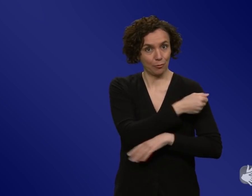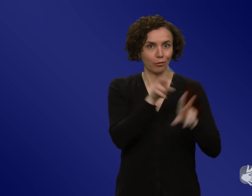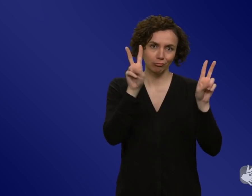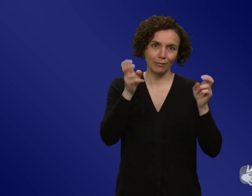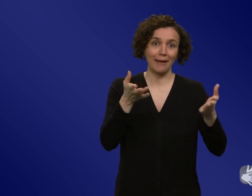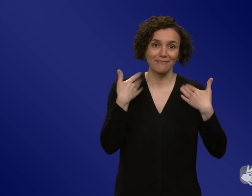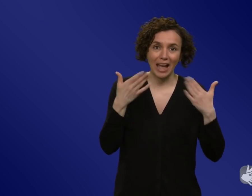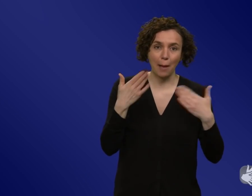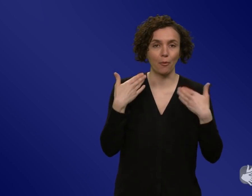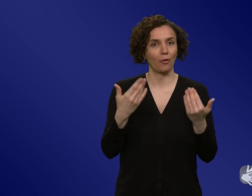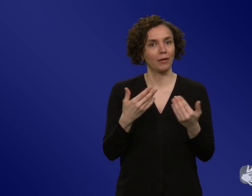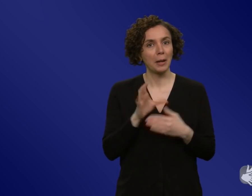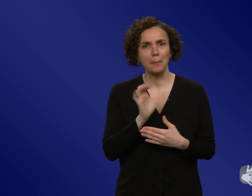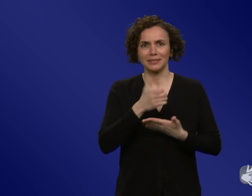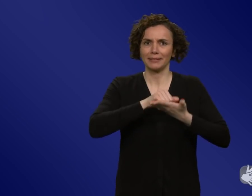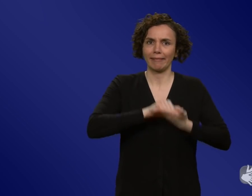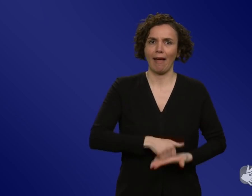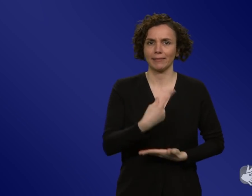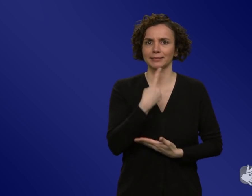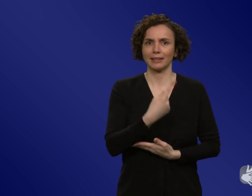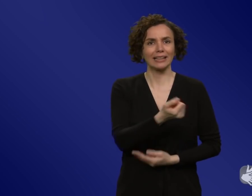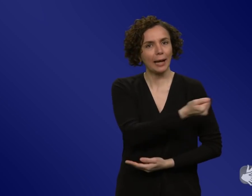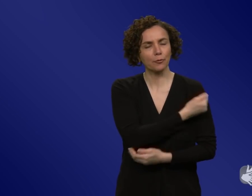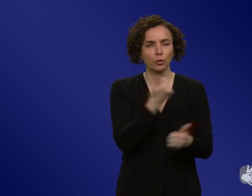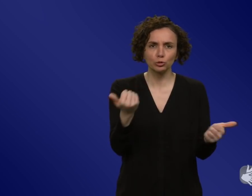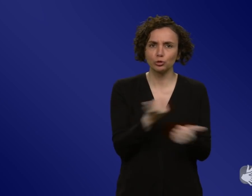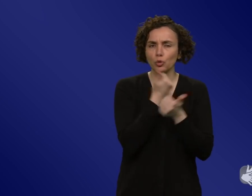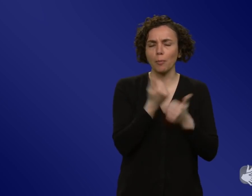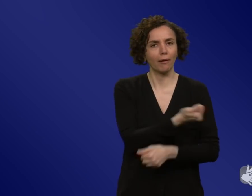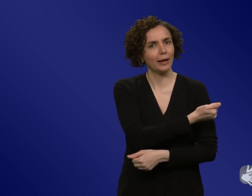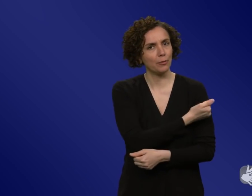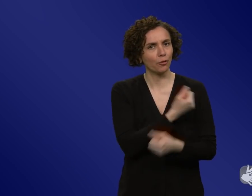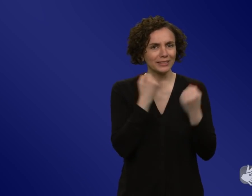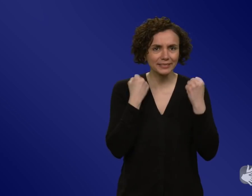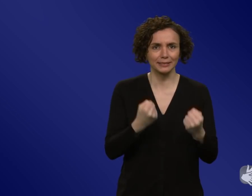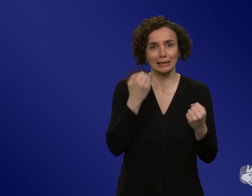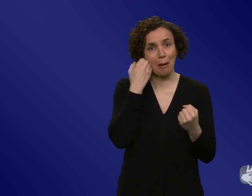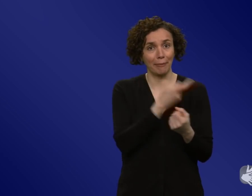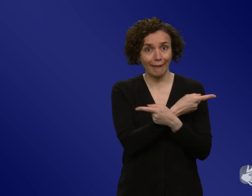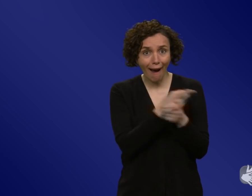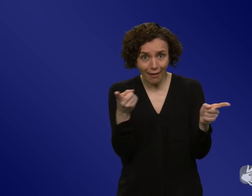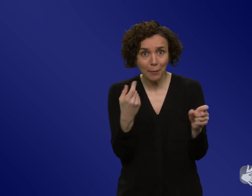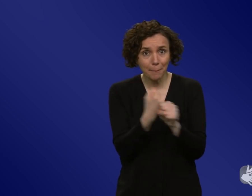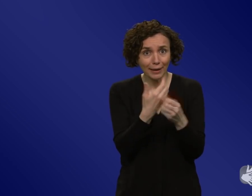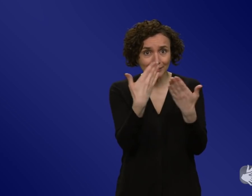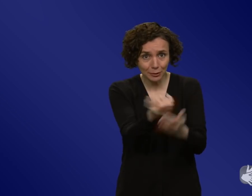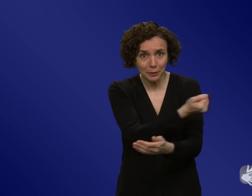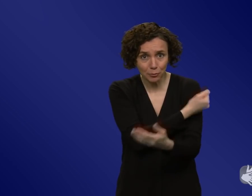wurde, das ist super, das ist sicher und wer sollte das alle machen. Und auf der anderen Seite steht die Gesundheitskommunikation, die sagt, das sind die